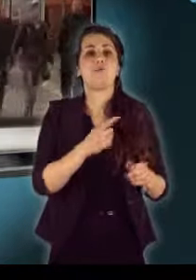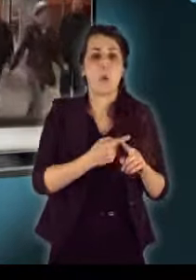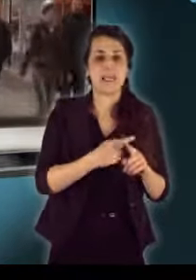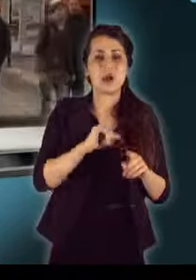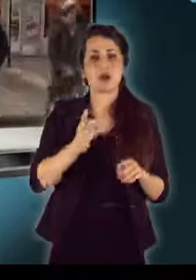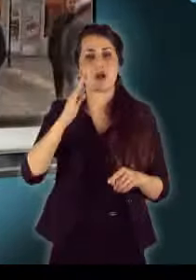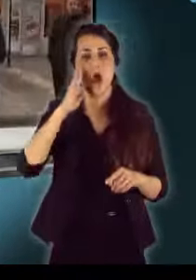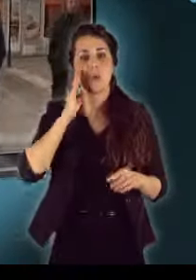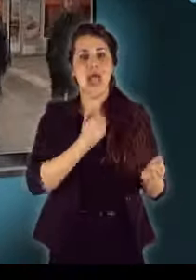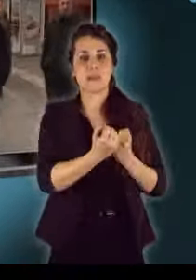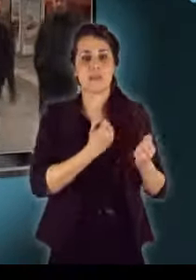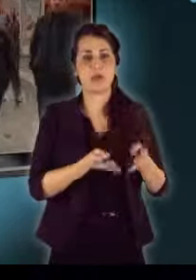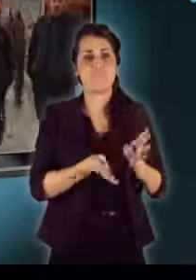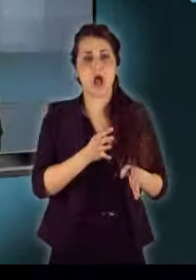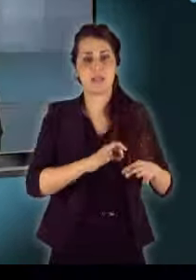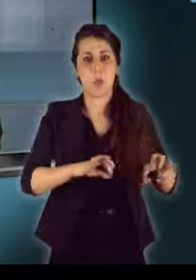francia országgal.